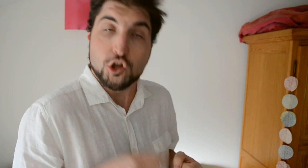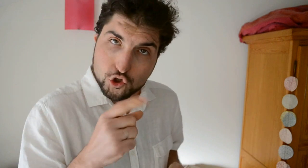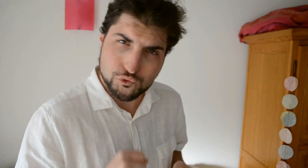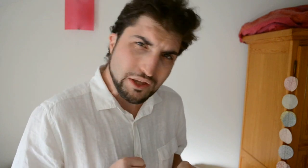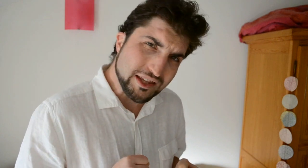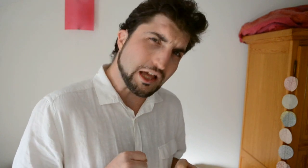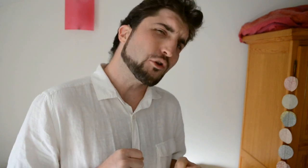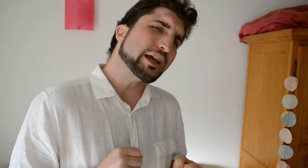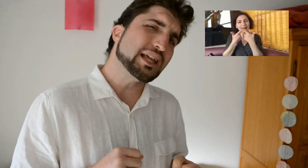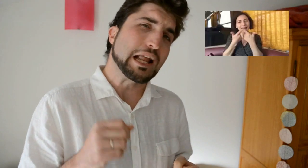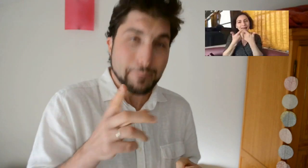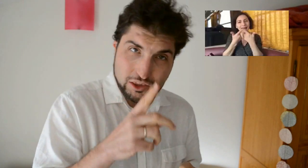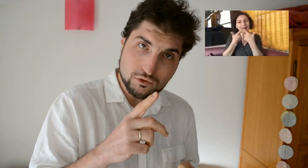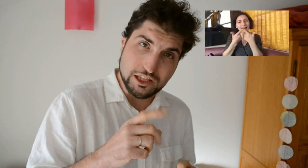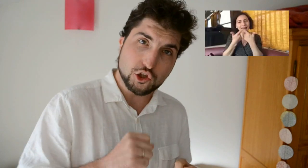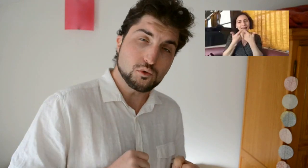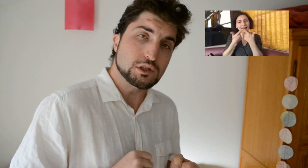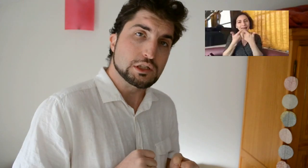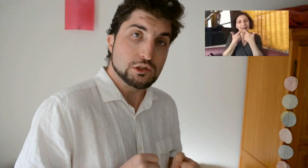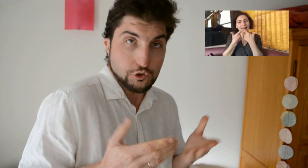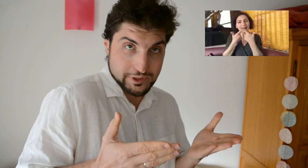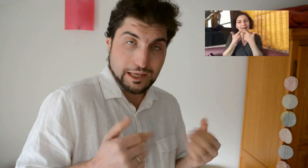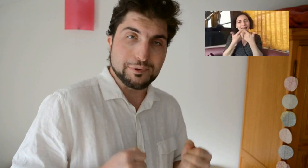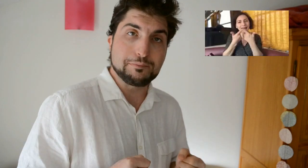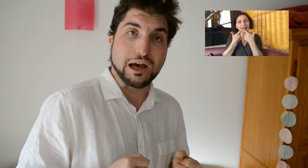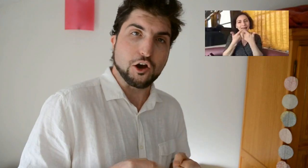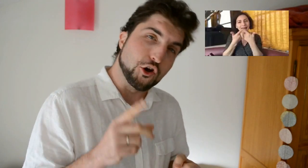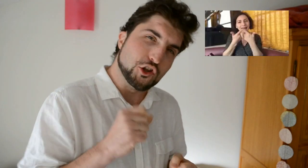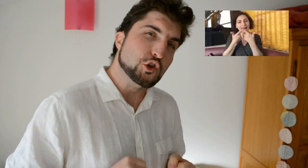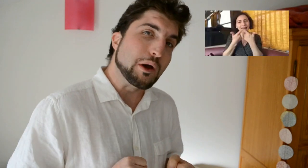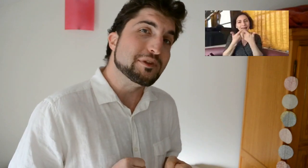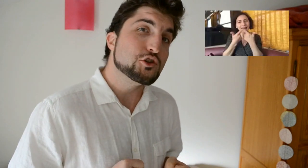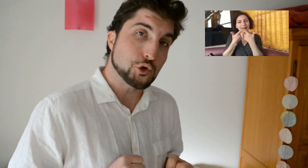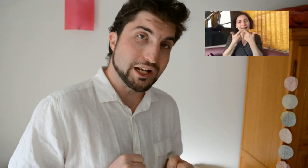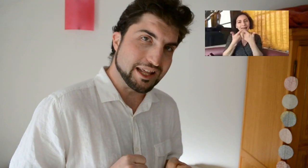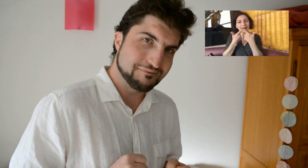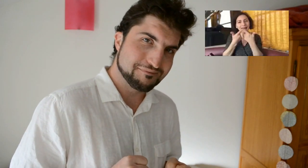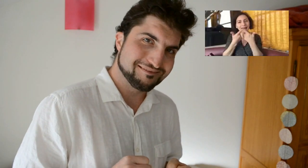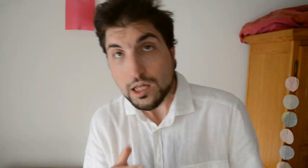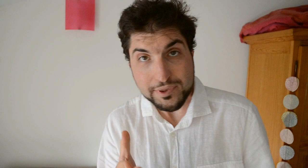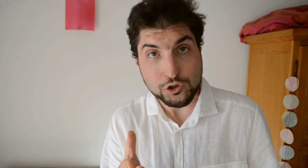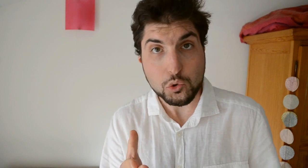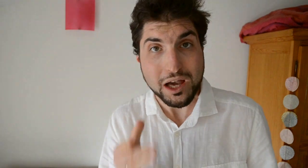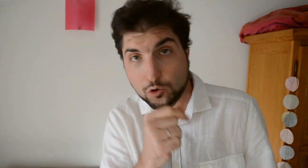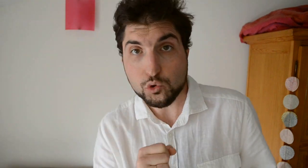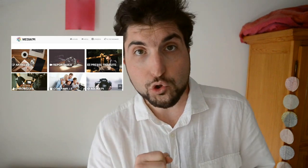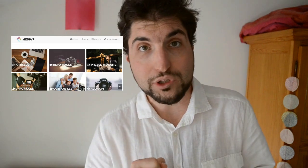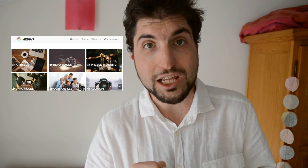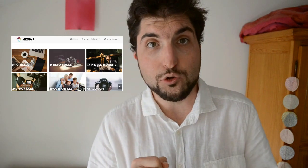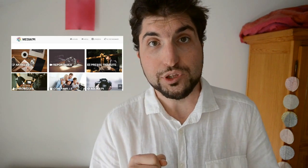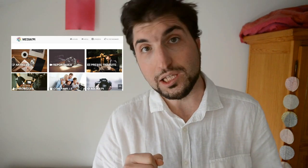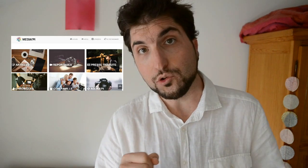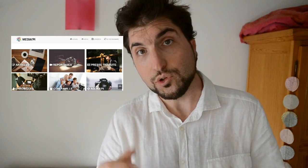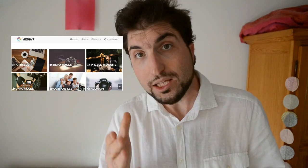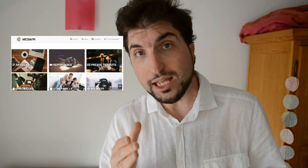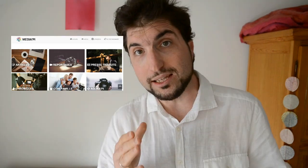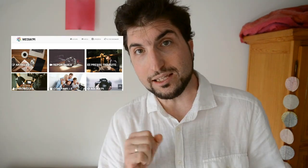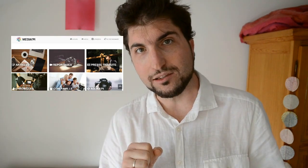Je vous invite à regarder la présentation de Mediapy par Noami Churele, et bien sûr à consulter le site d'Internet,